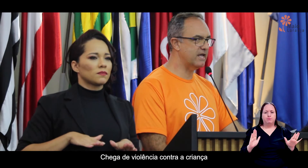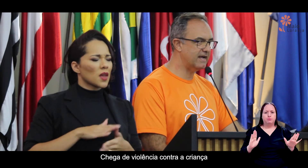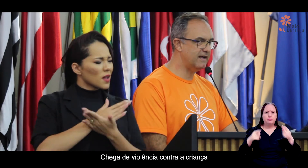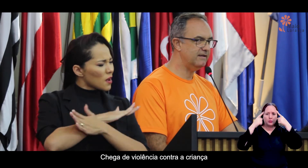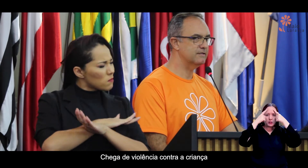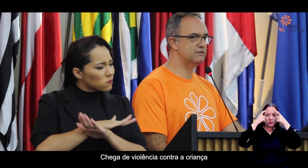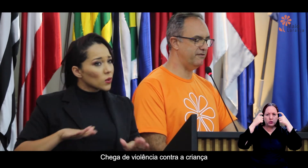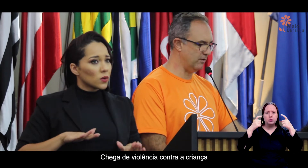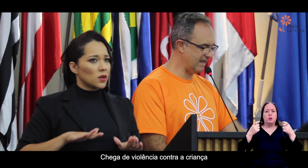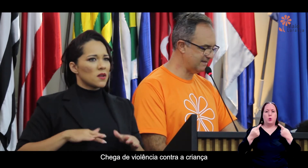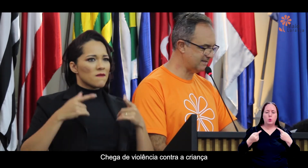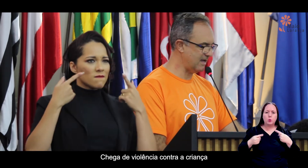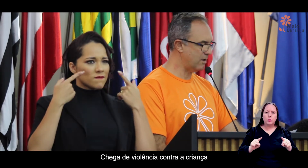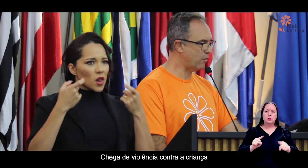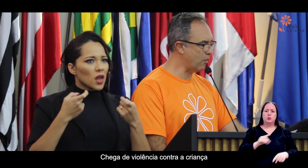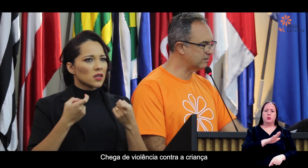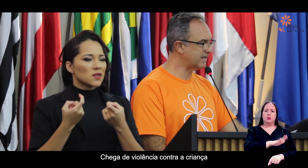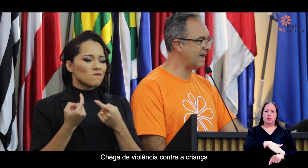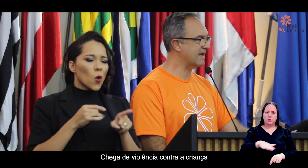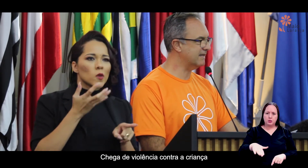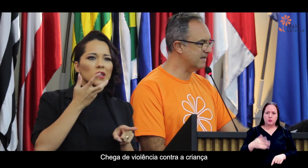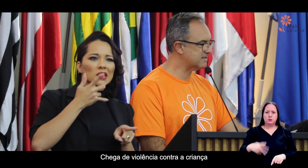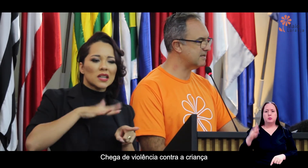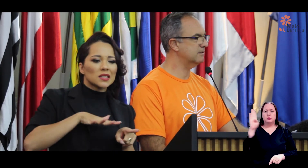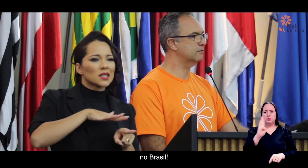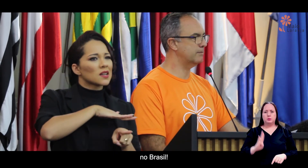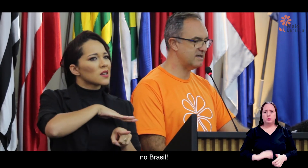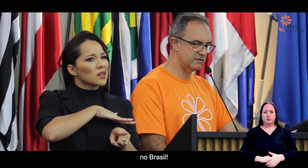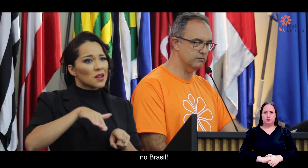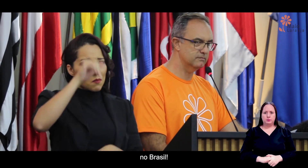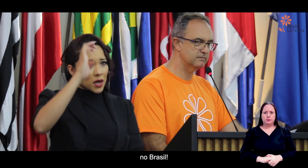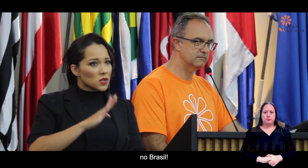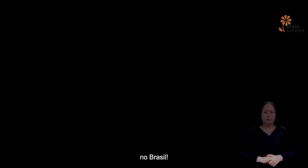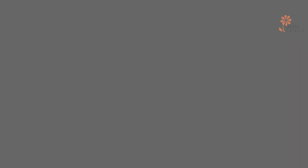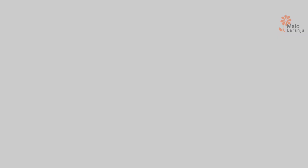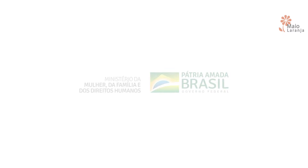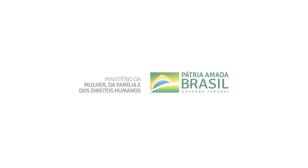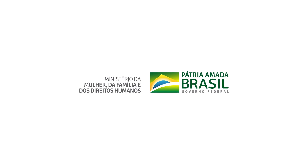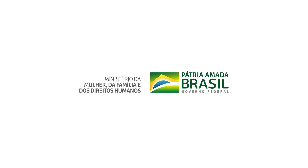Chega de violência contra a criança no Brasil.